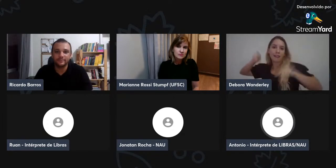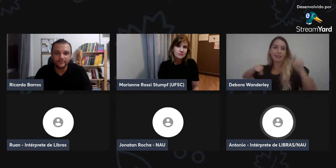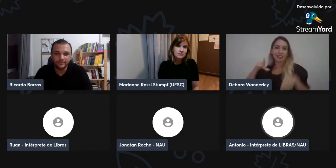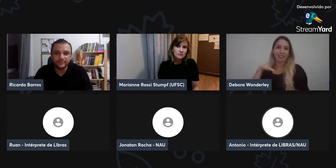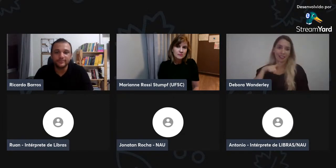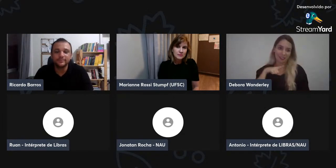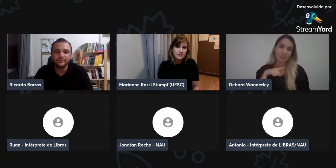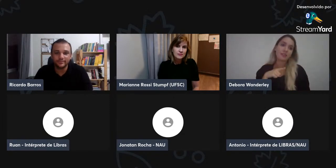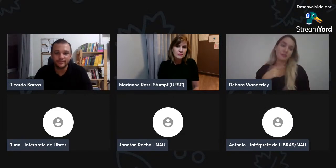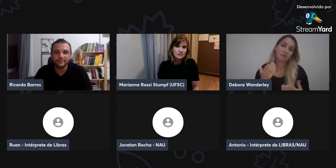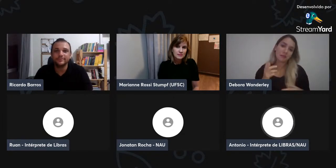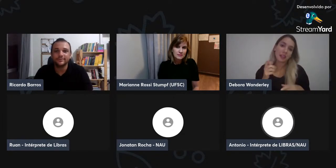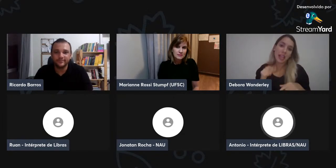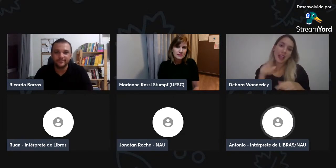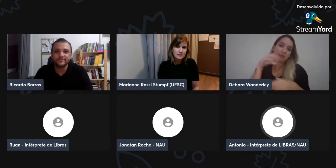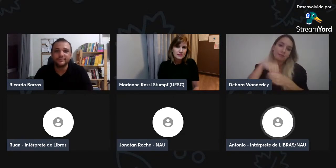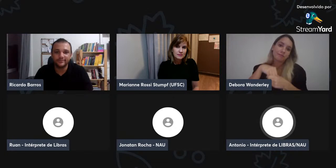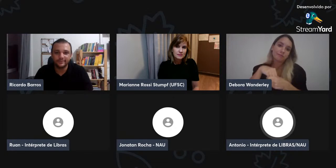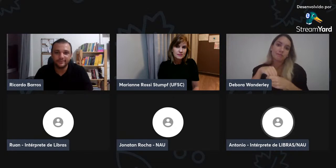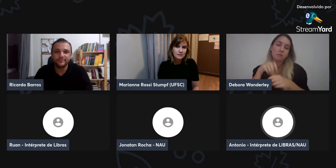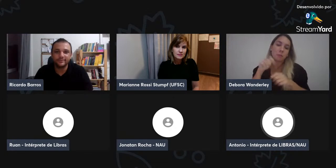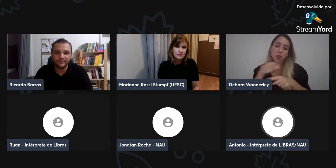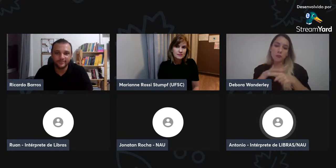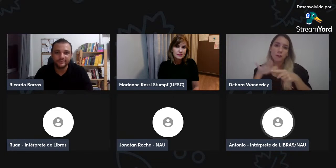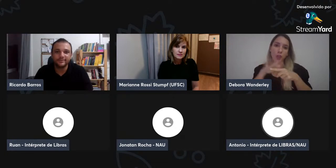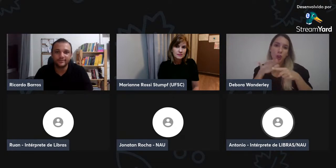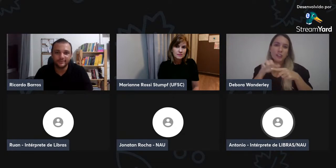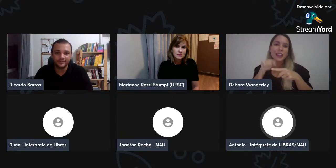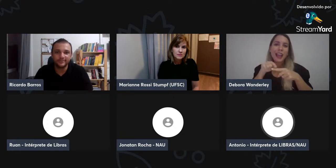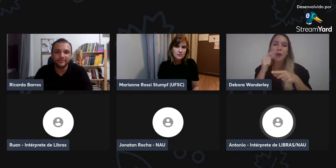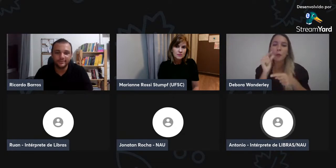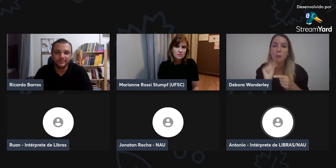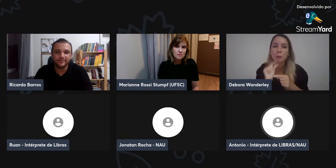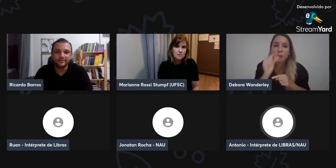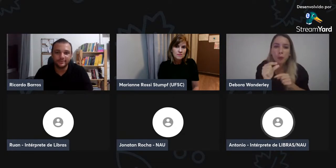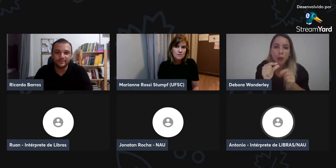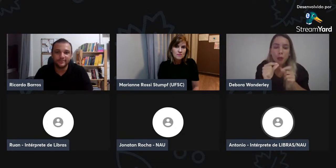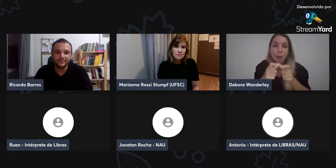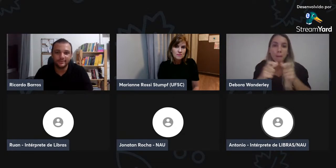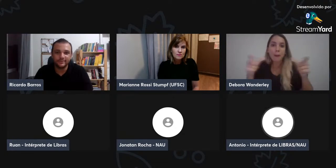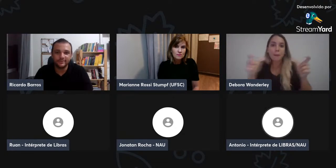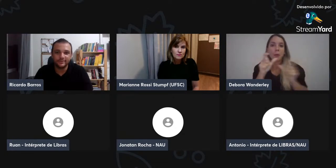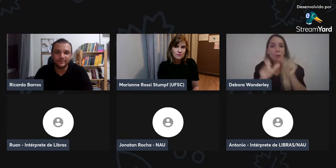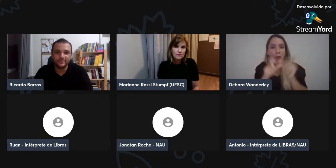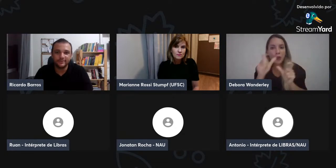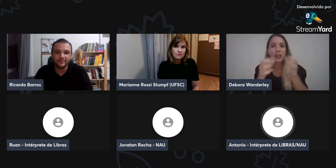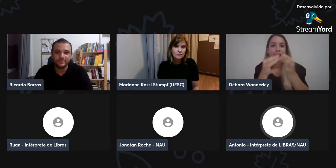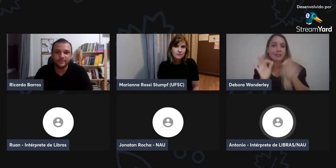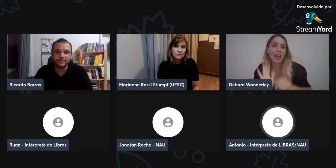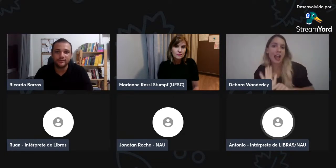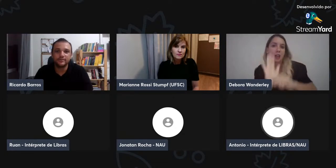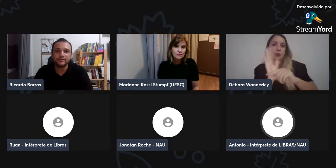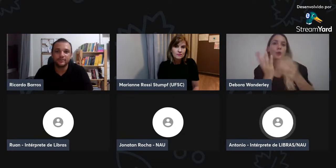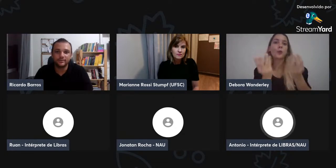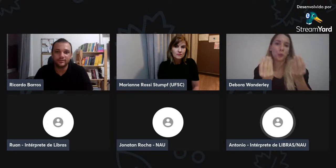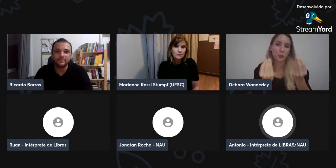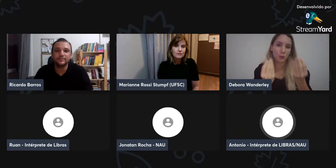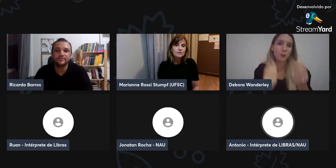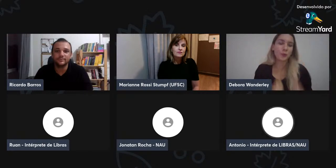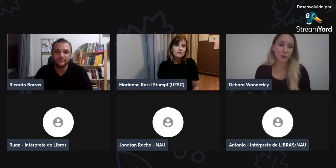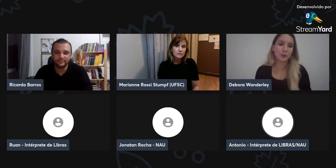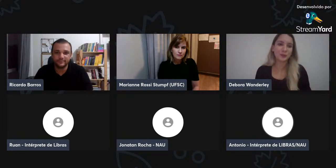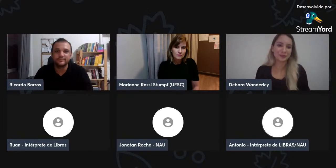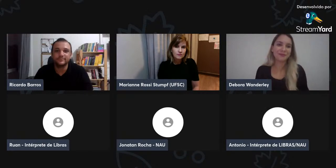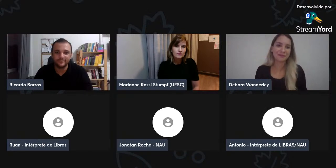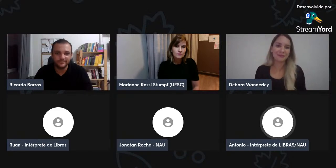estavam tudo interligadas às escritas de sinais, então, a fonologia, ela é muito